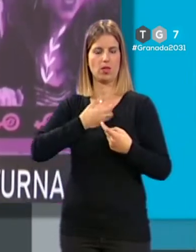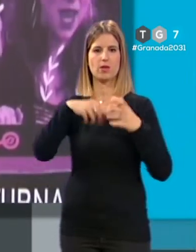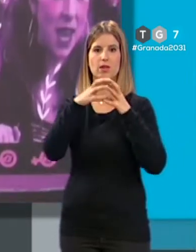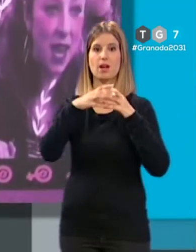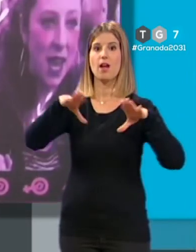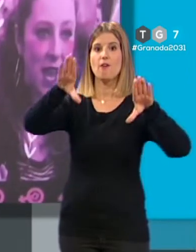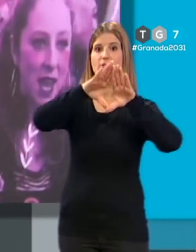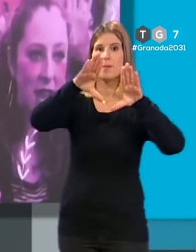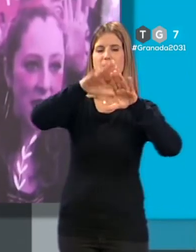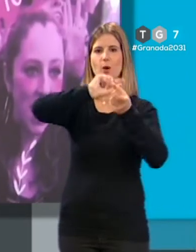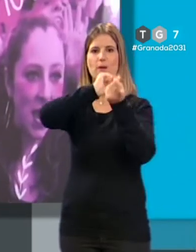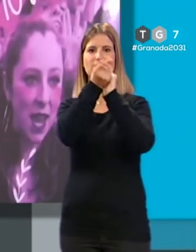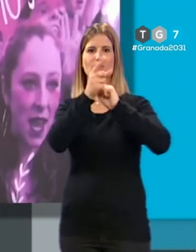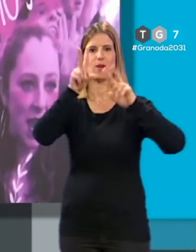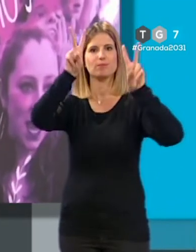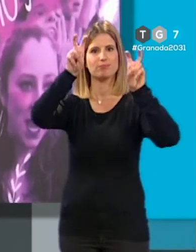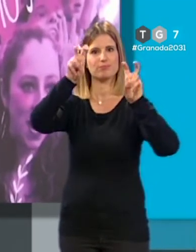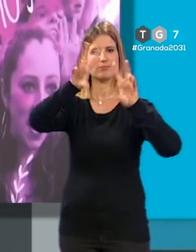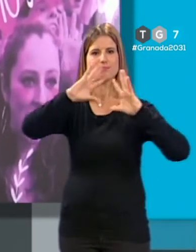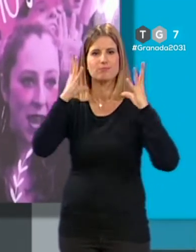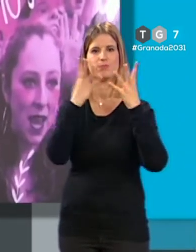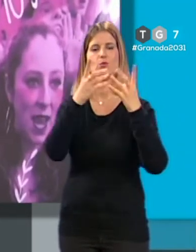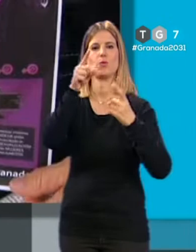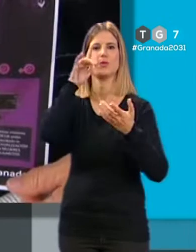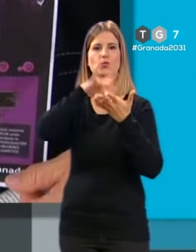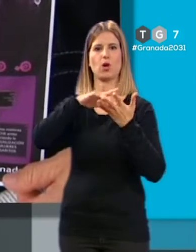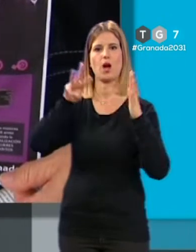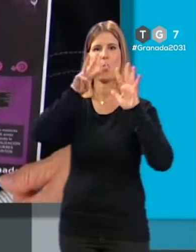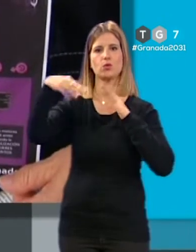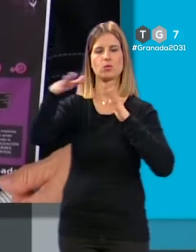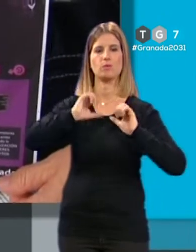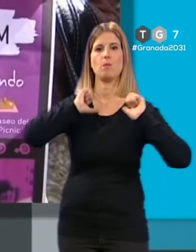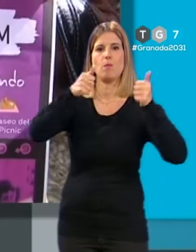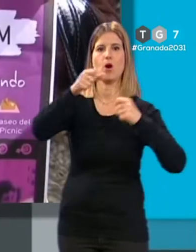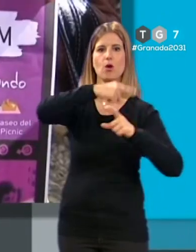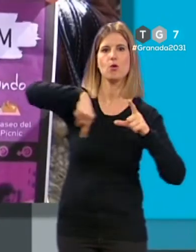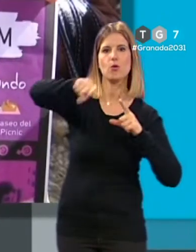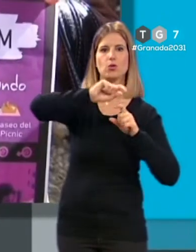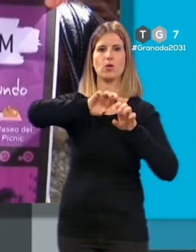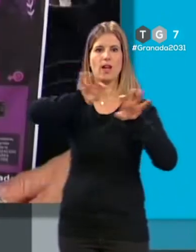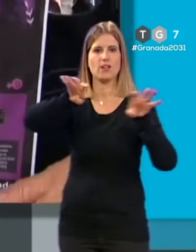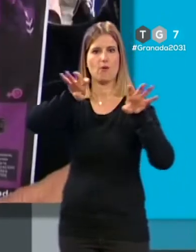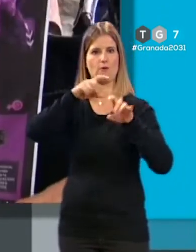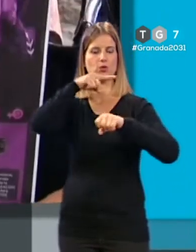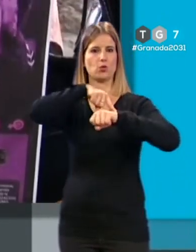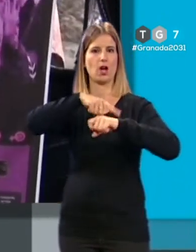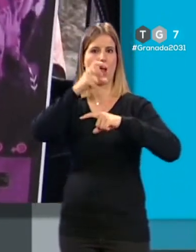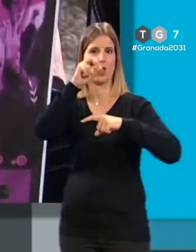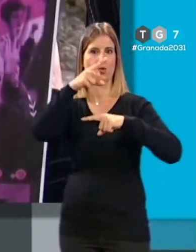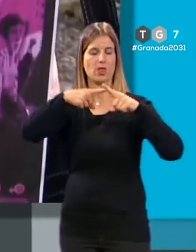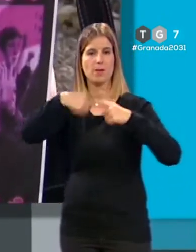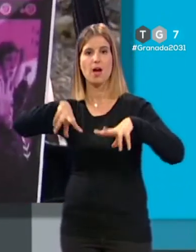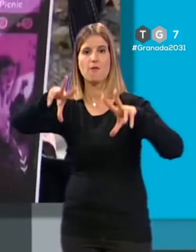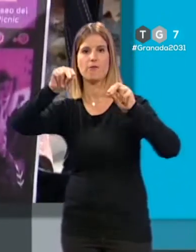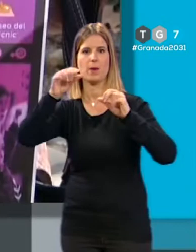Feminismos para transformar el mundo es el lema de la manifestación del 8M que partirá desde la Rotonda del Triunfo en el mediodía con el final en el